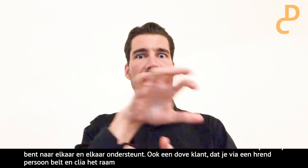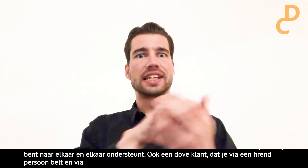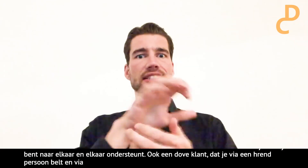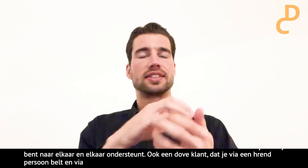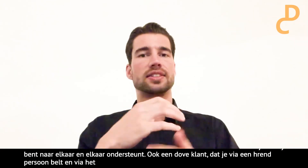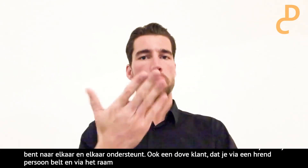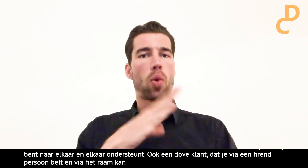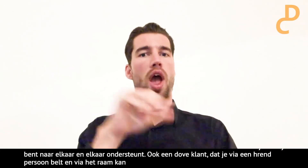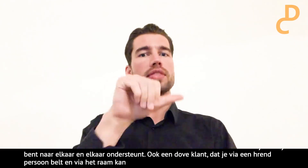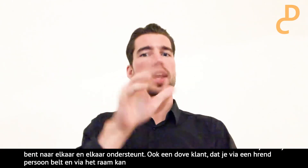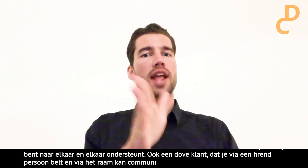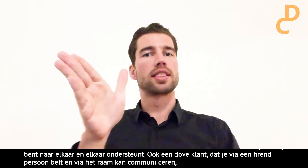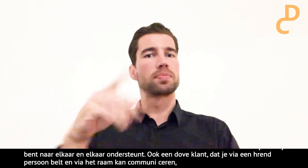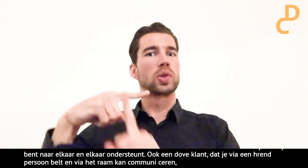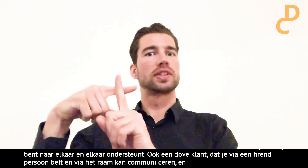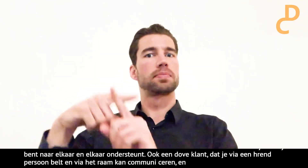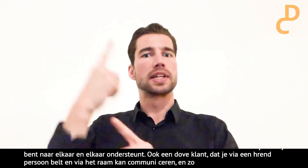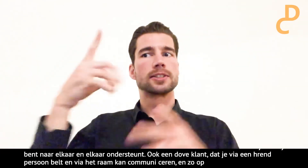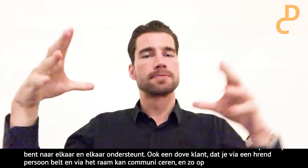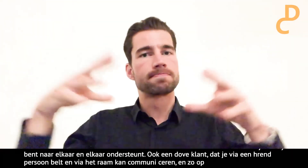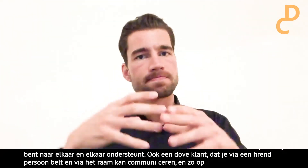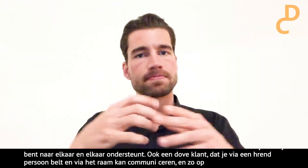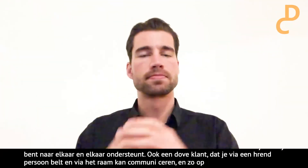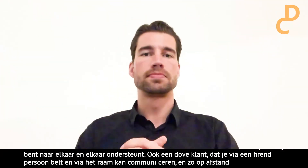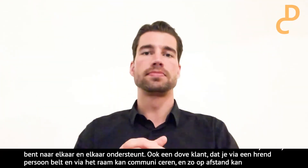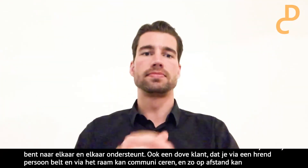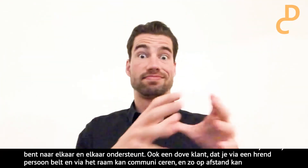dit soort ideeën door de crisis, weet je, heeft het ook positieve gevolgen.